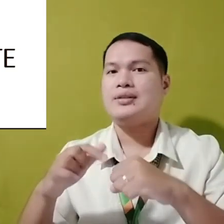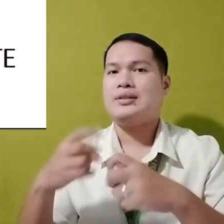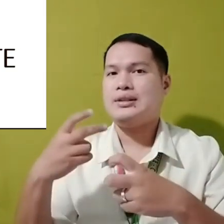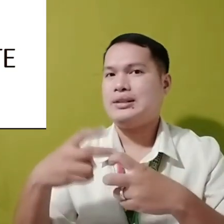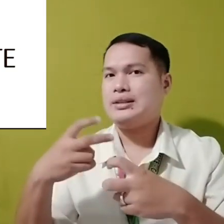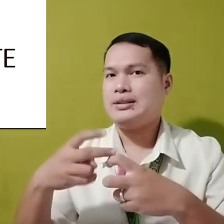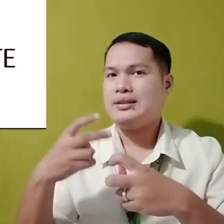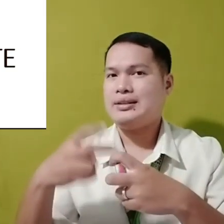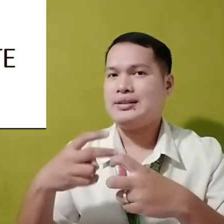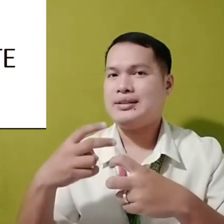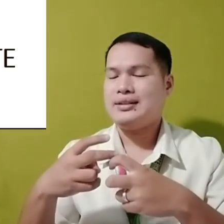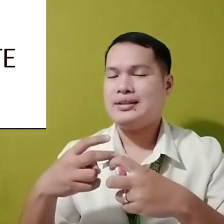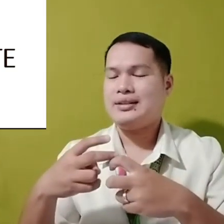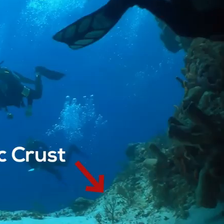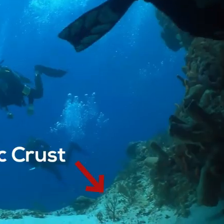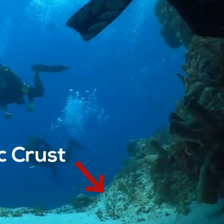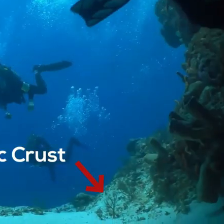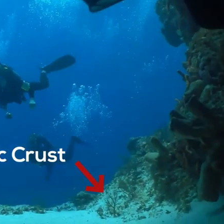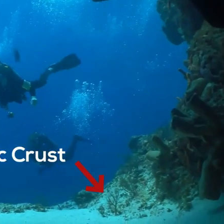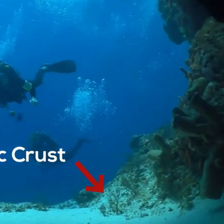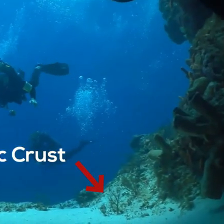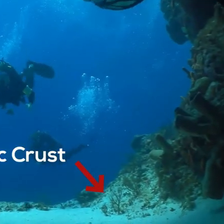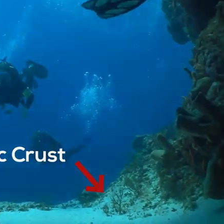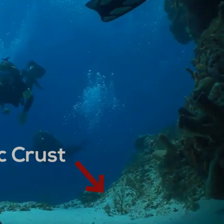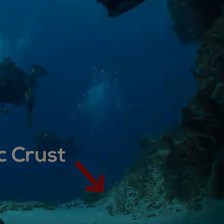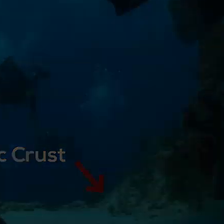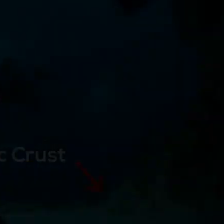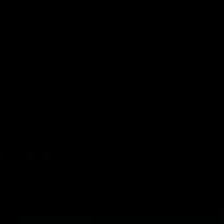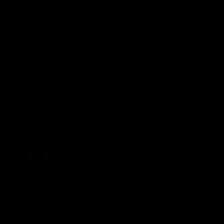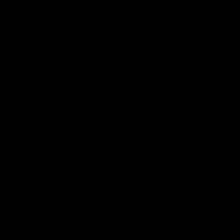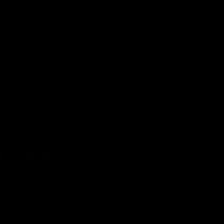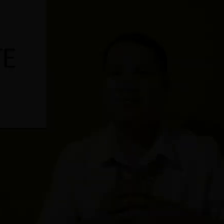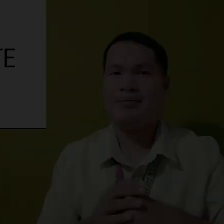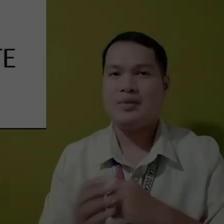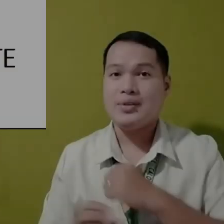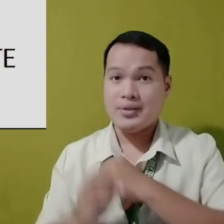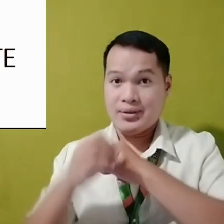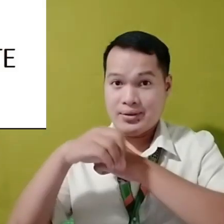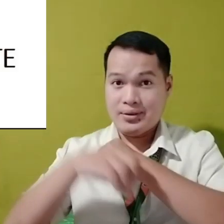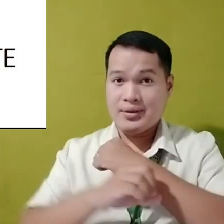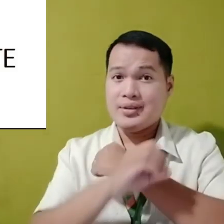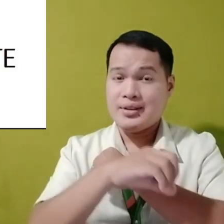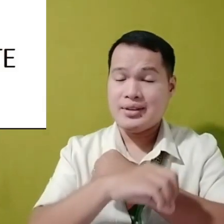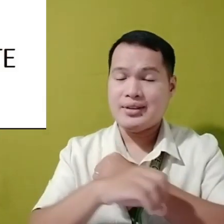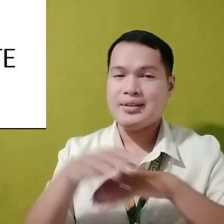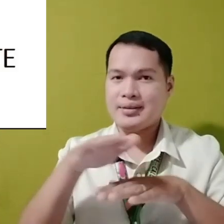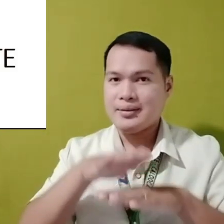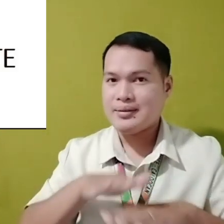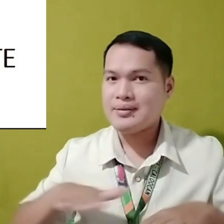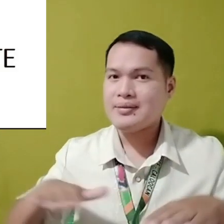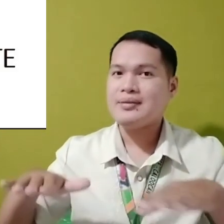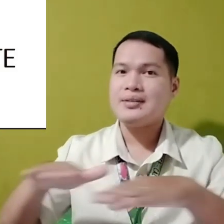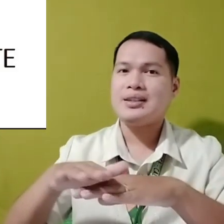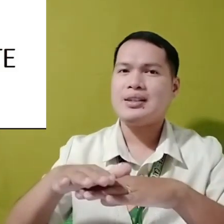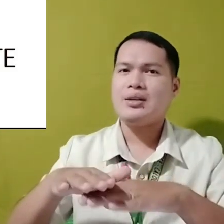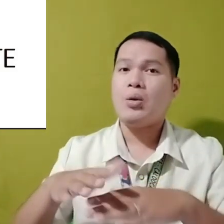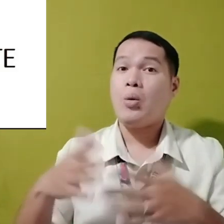At merong matigas na bahagi Sa ilaling ng tubig Ang Oceanic